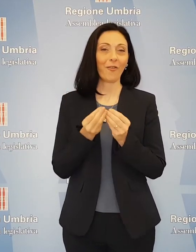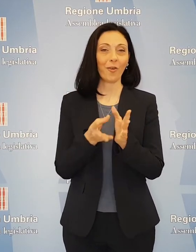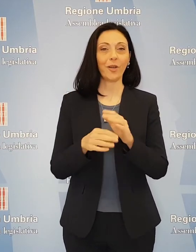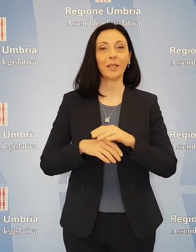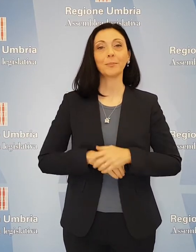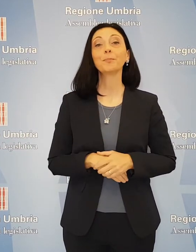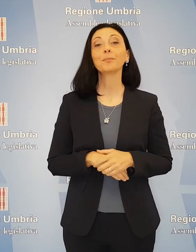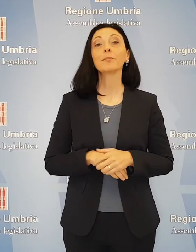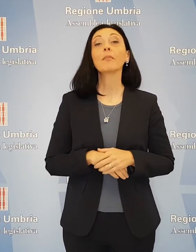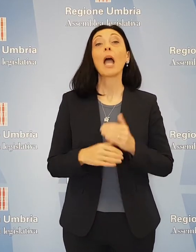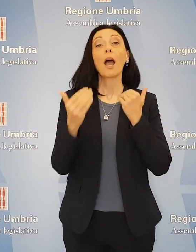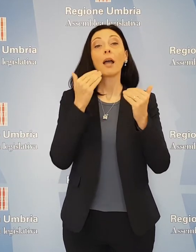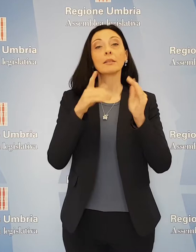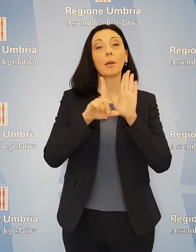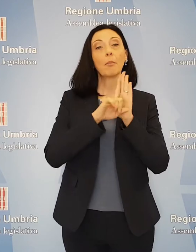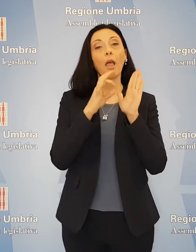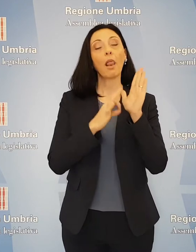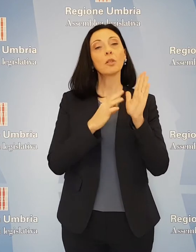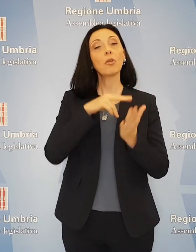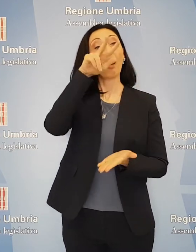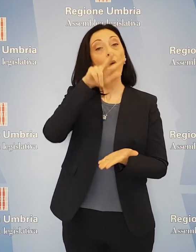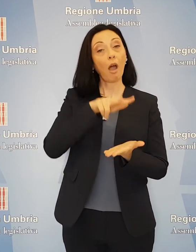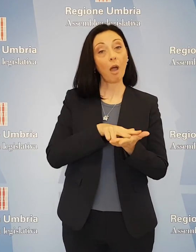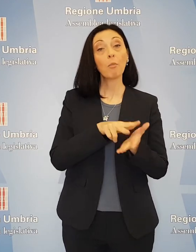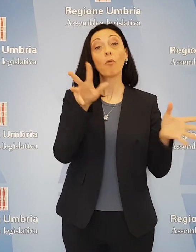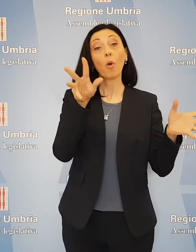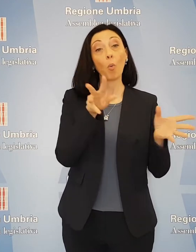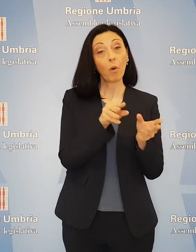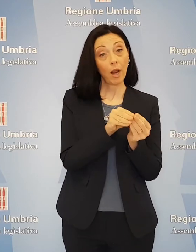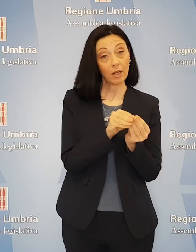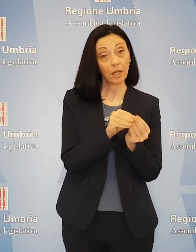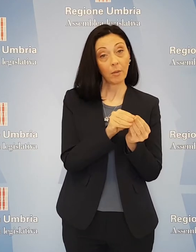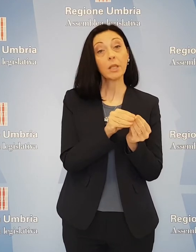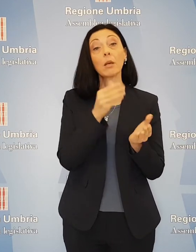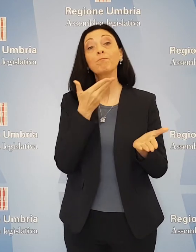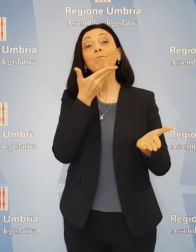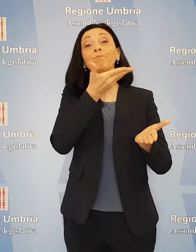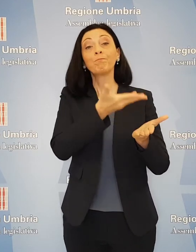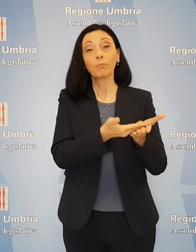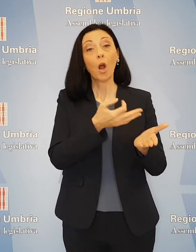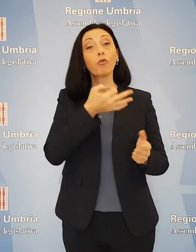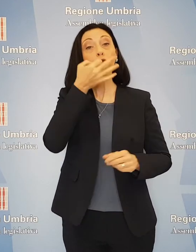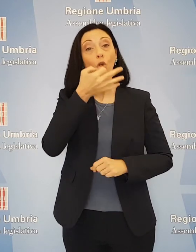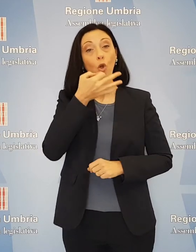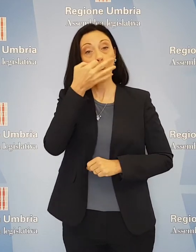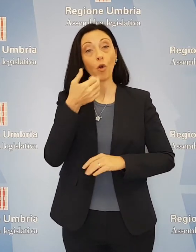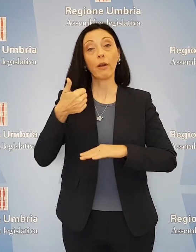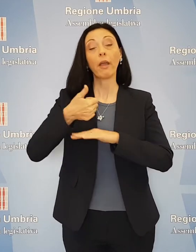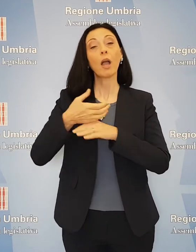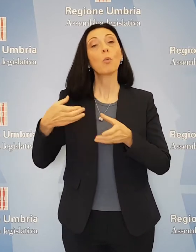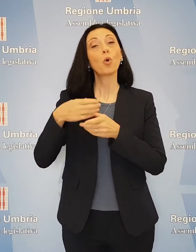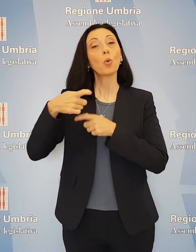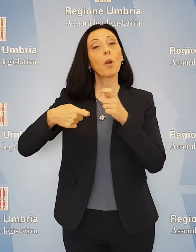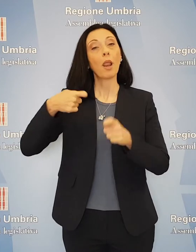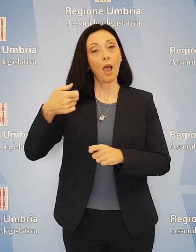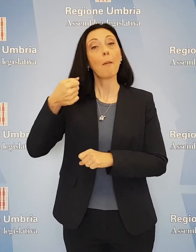sintesi dei lavori. L'Assemblea Legislativa ha approvato all'unanimità la mozione di Paola Fioroni e del capogruppo della Lega Stefano